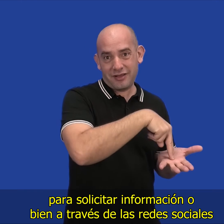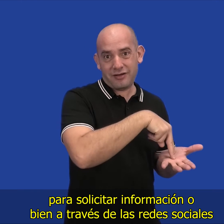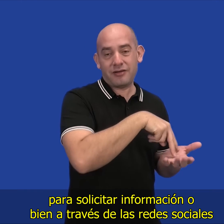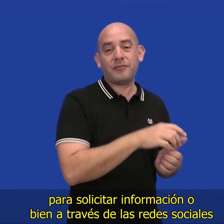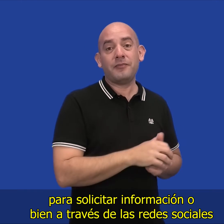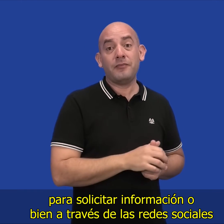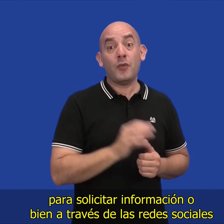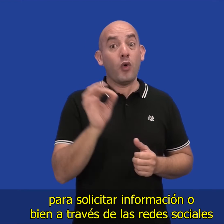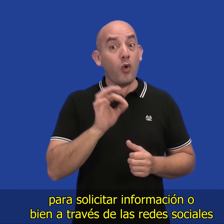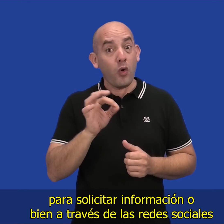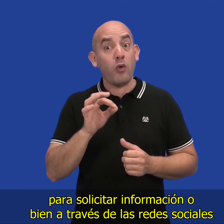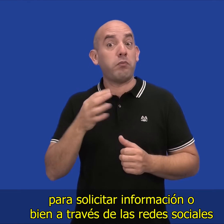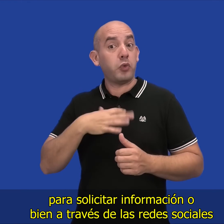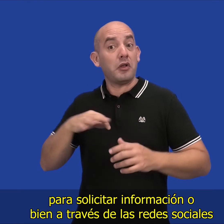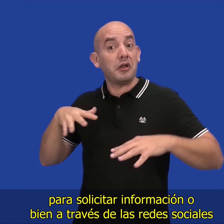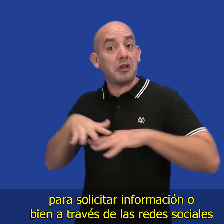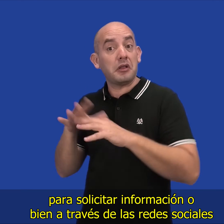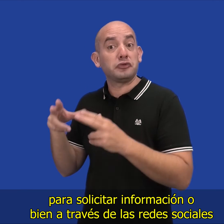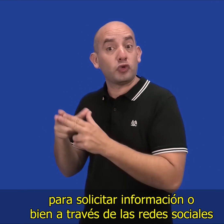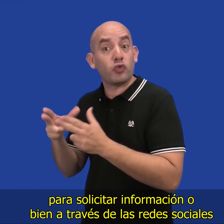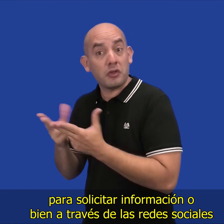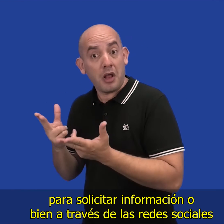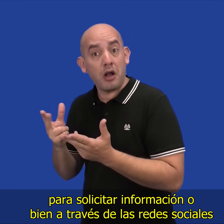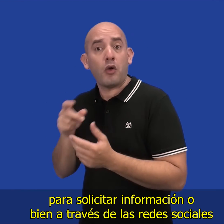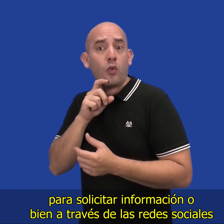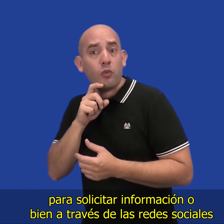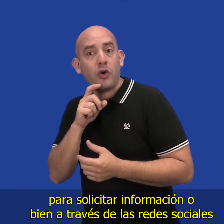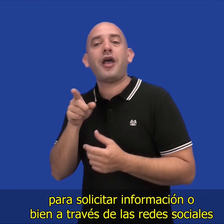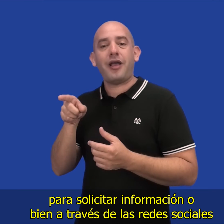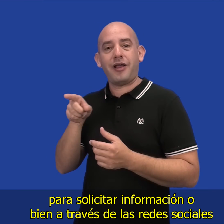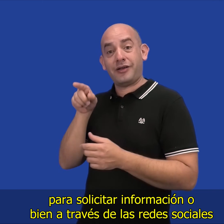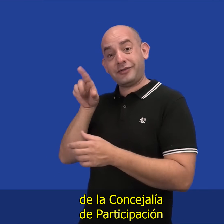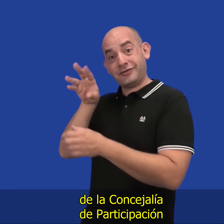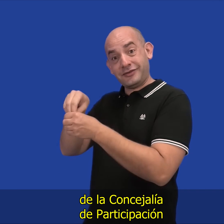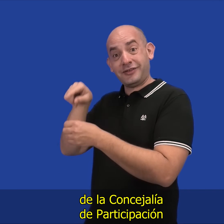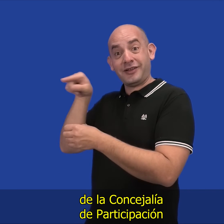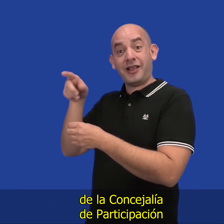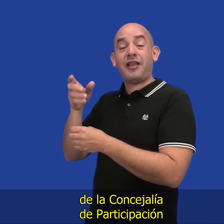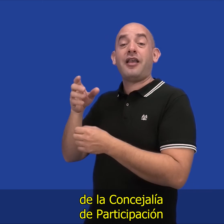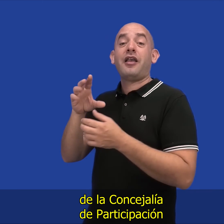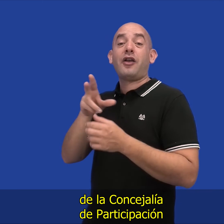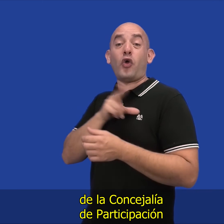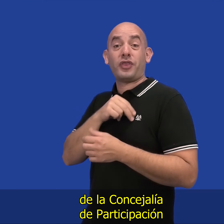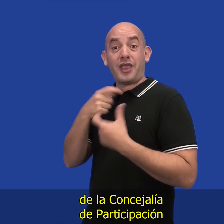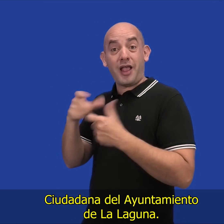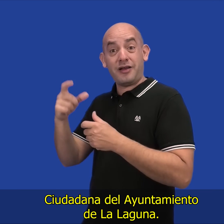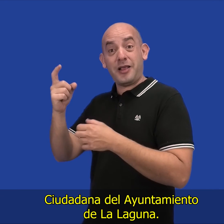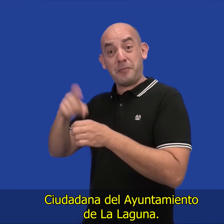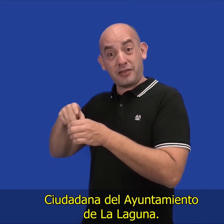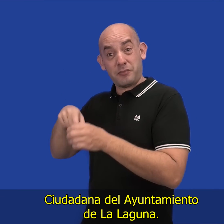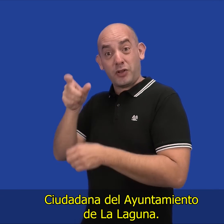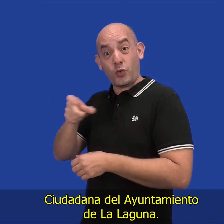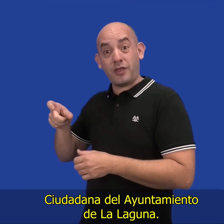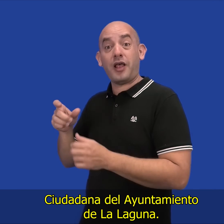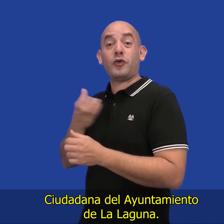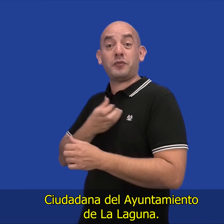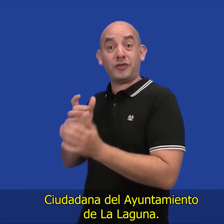correspondiente para solicitar información o bien a través de las redes sociales de la Concejalía de Participación Ciudadana del